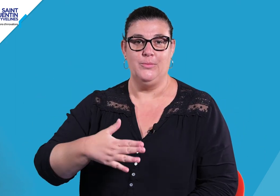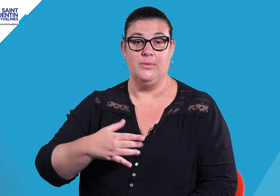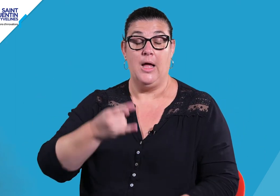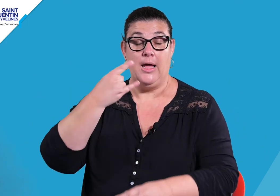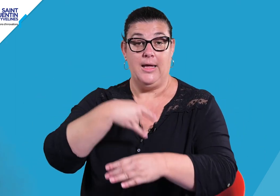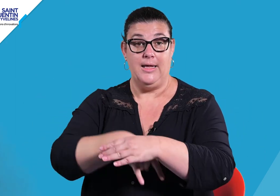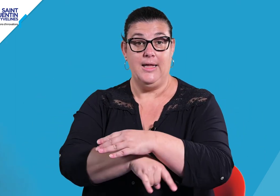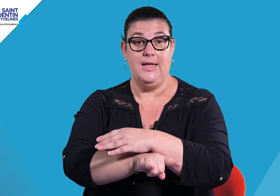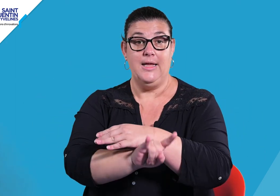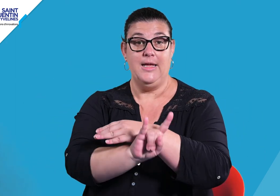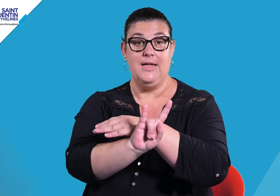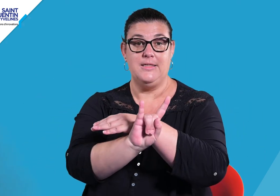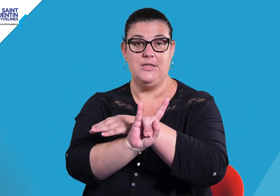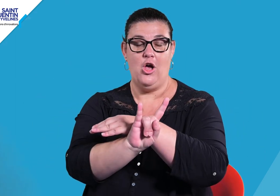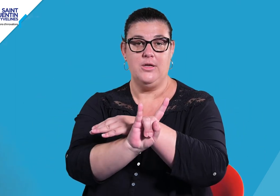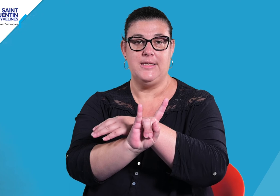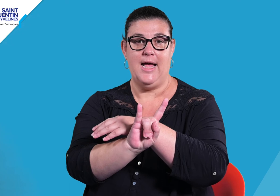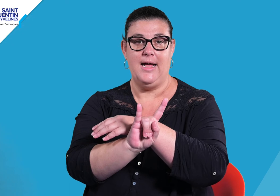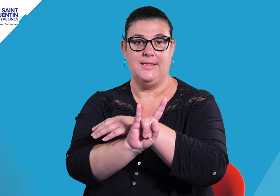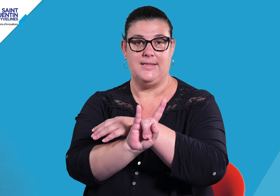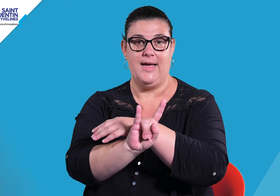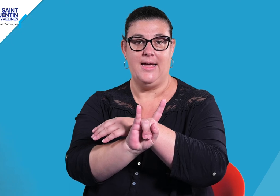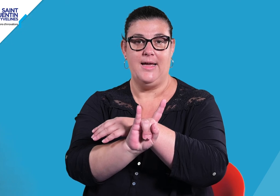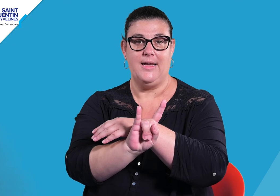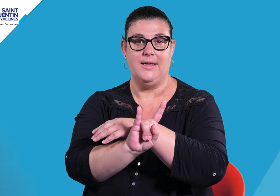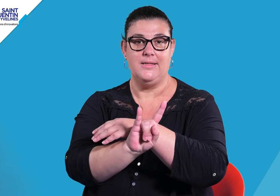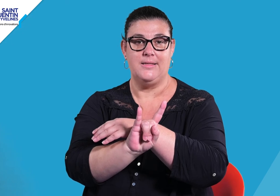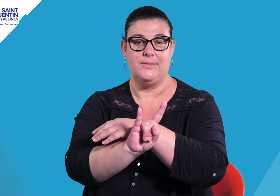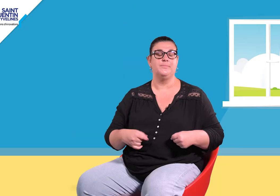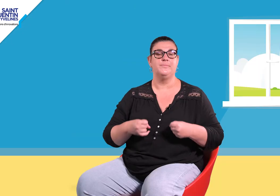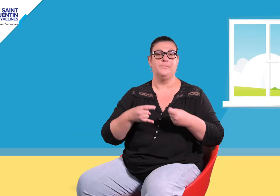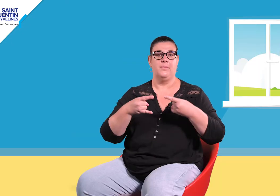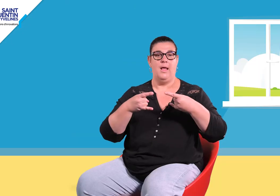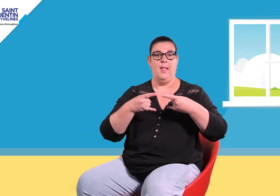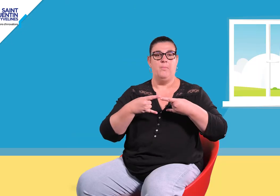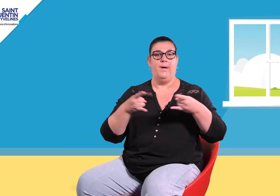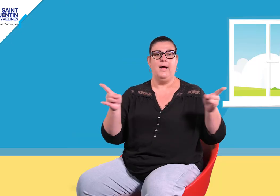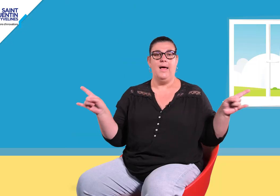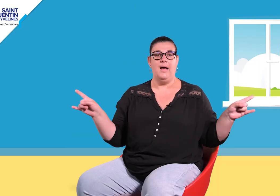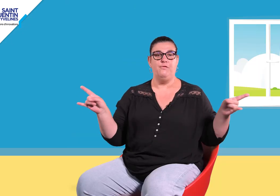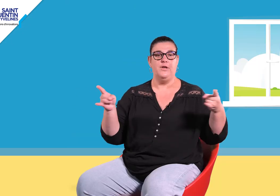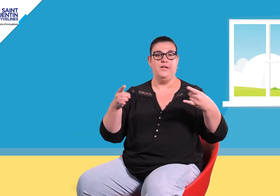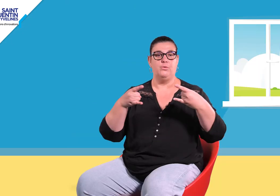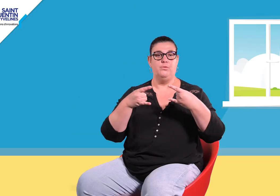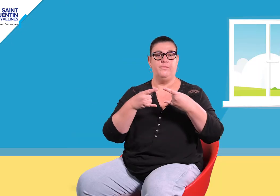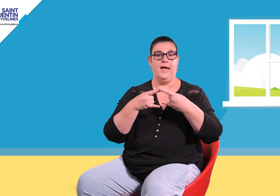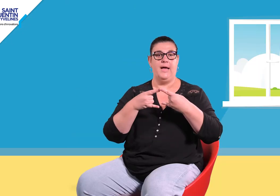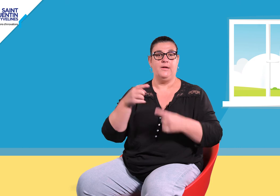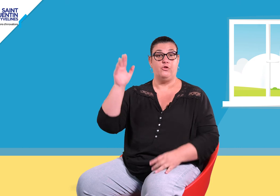Il sort sa tête Par la fenêtre ouverte